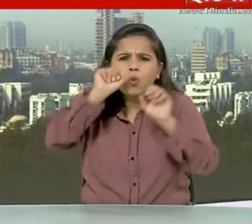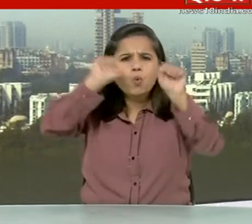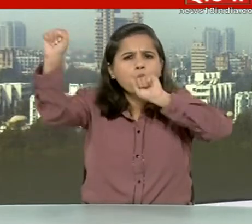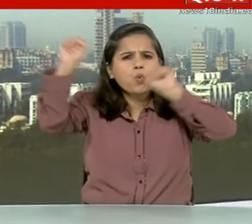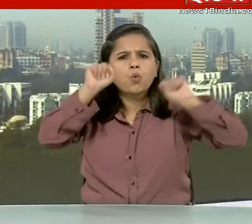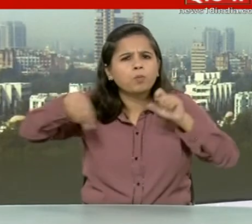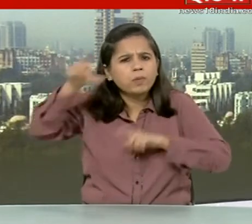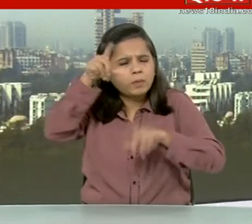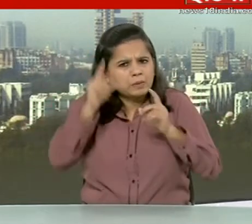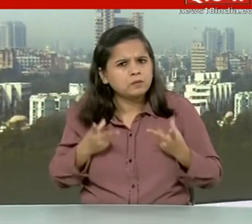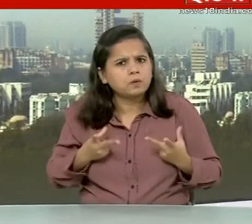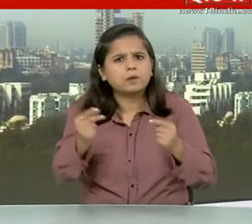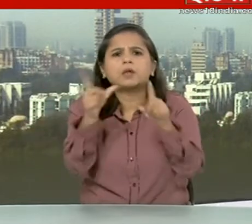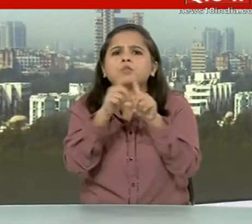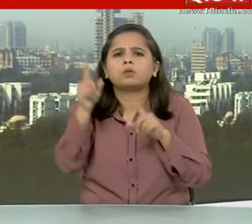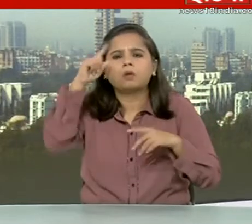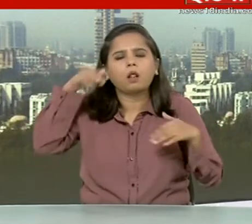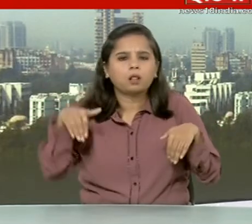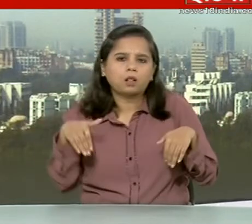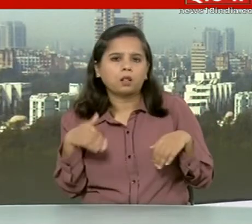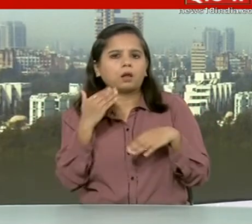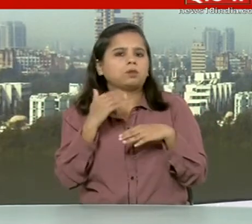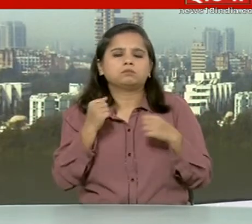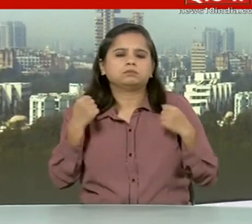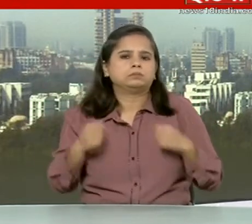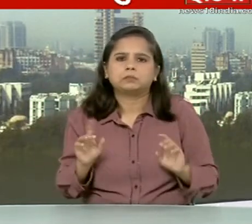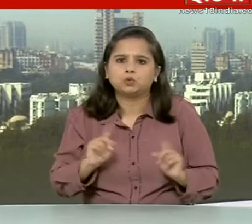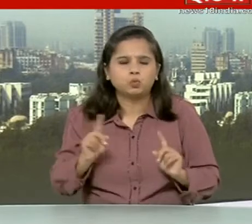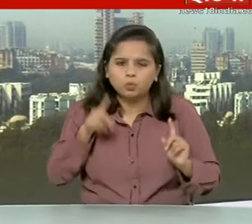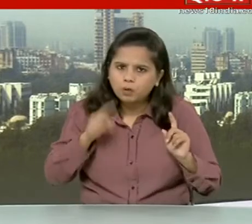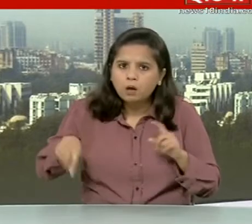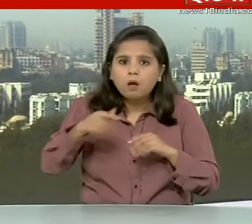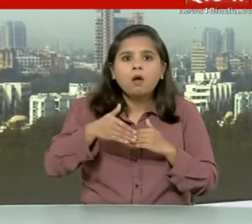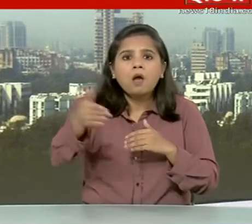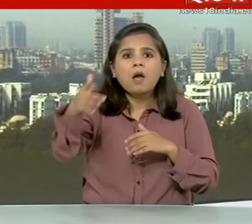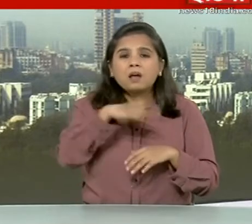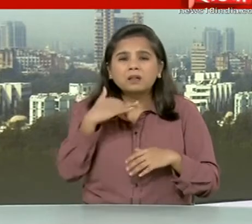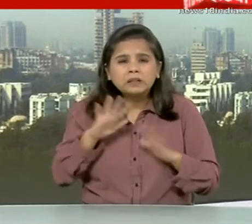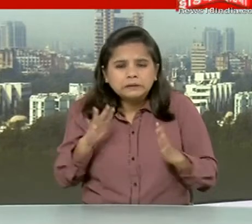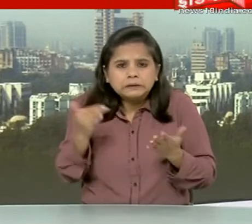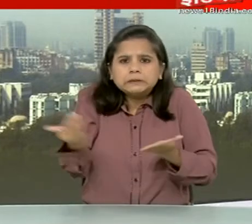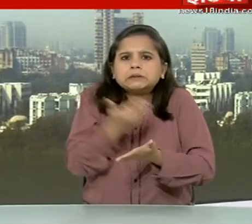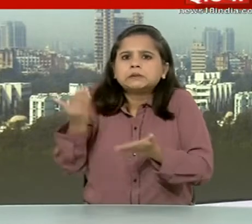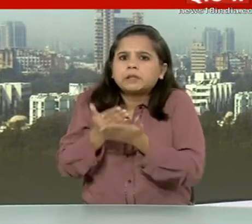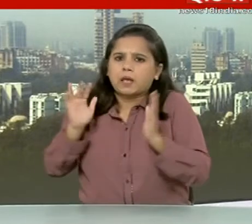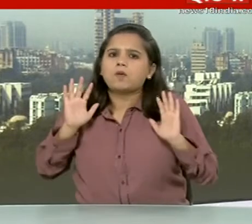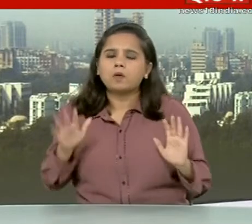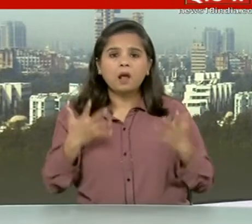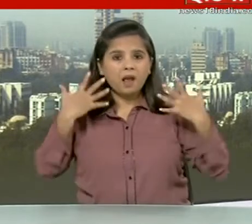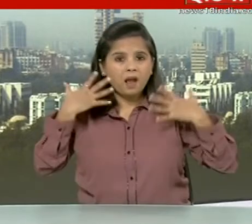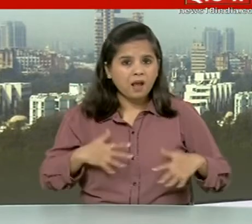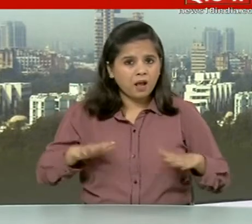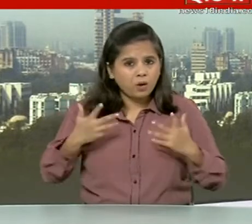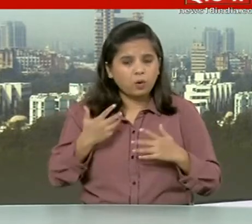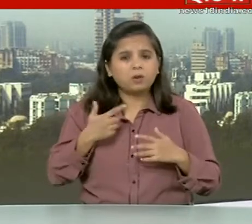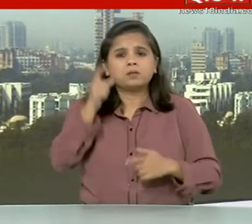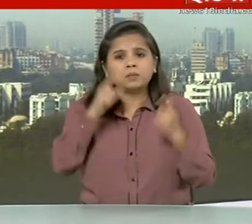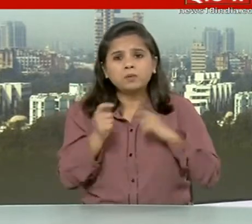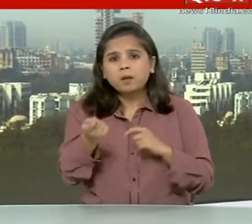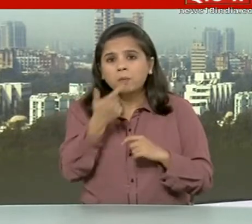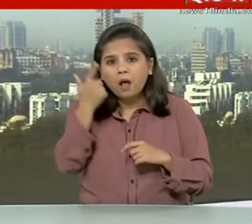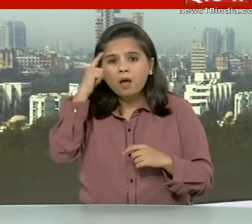में तत्काल कारवाई करें ताकि आगे होने वाले अनावश्यक मौतों को रोका जा सके और स्वास्ते सेवाओं को